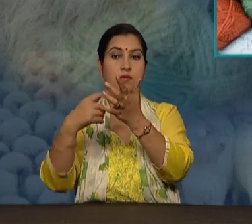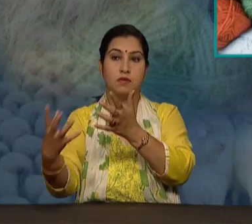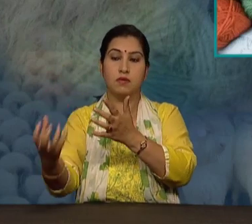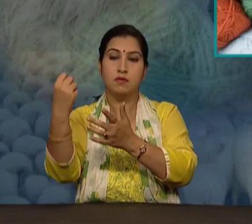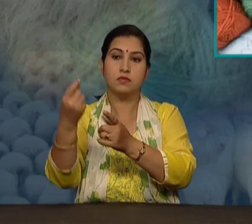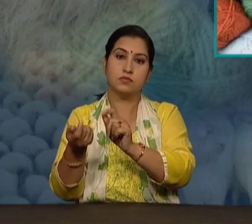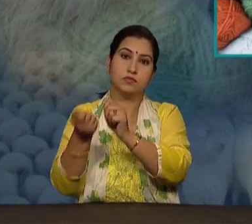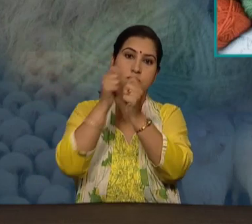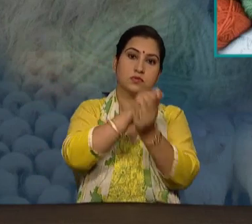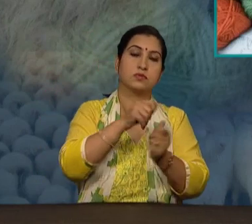जाती है